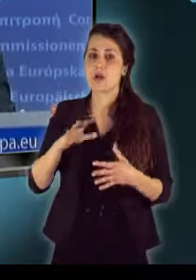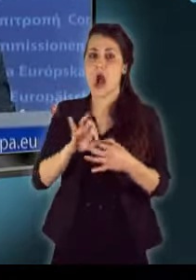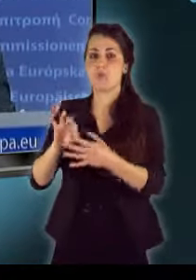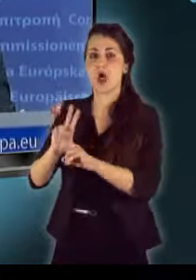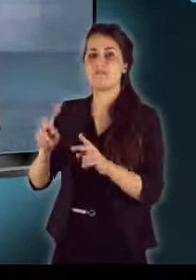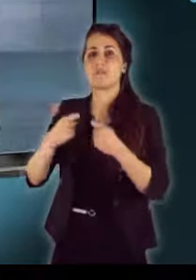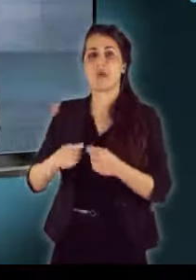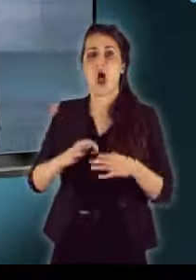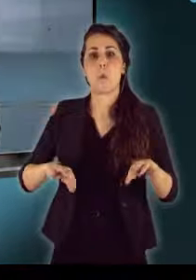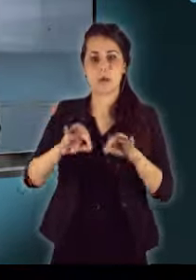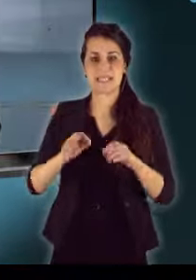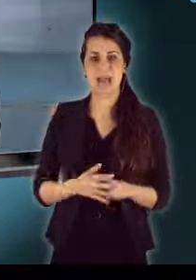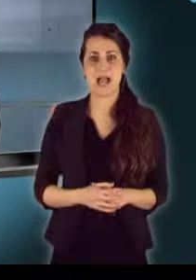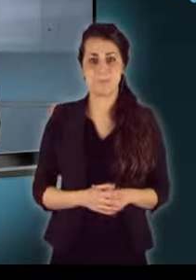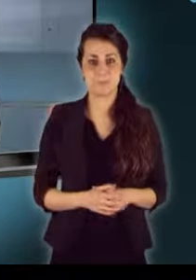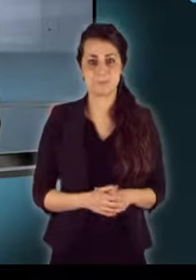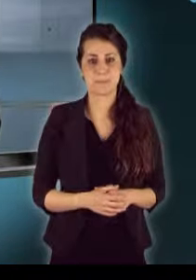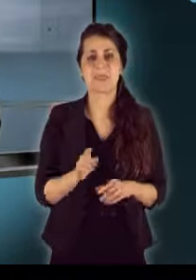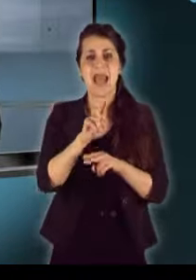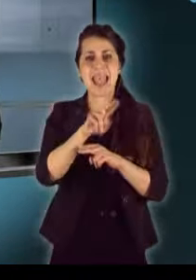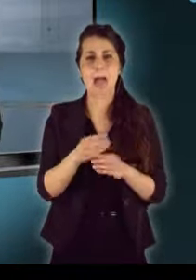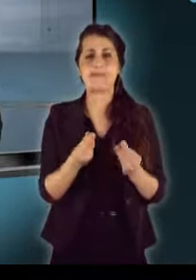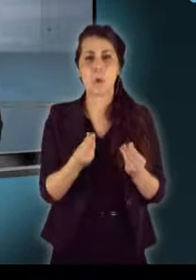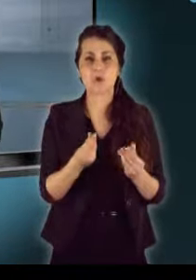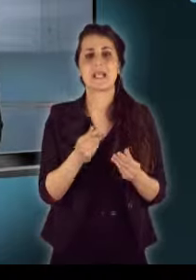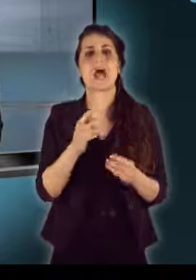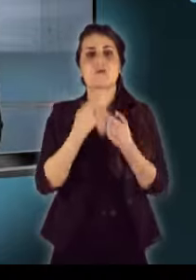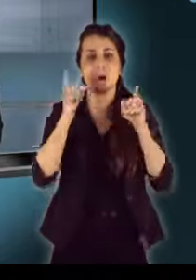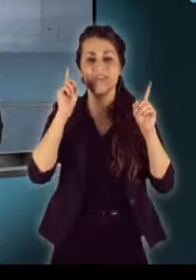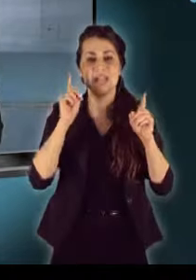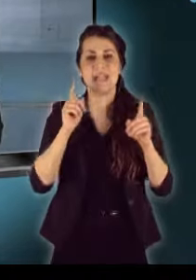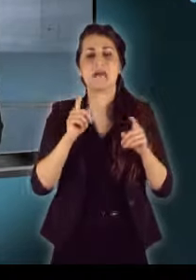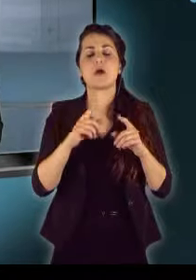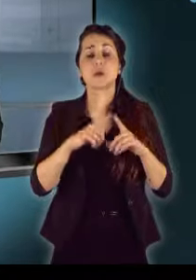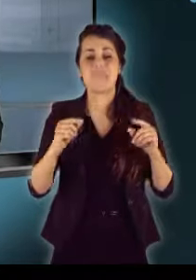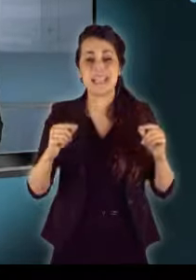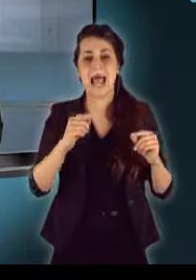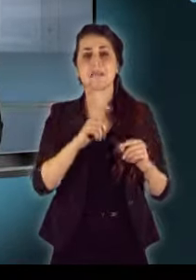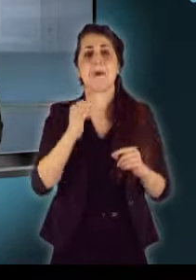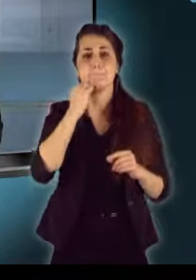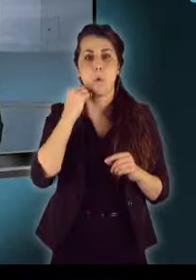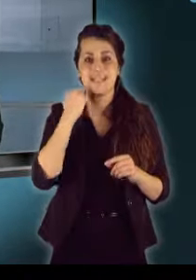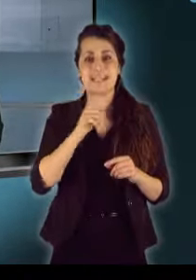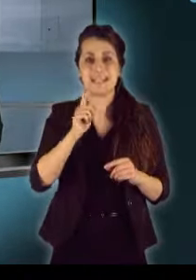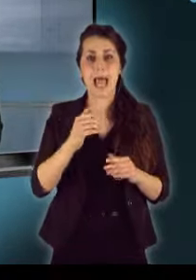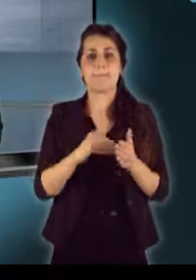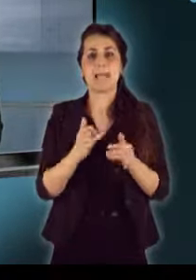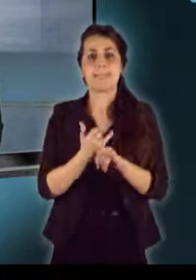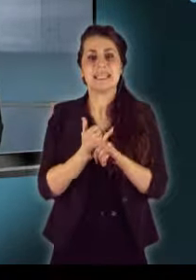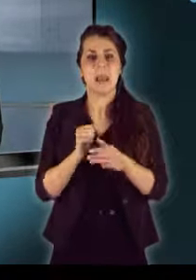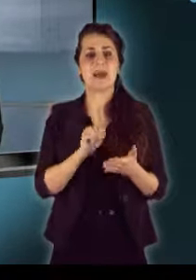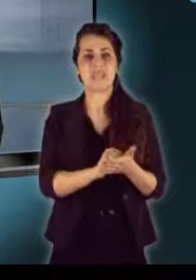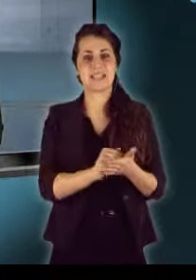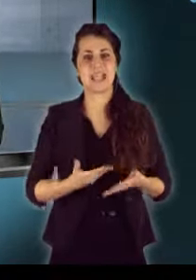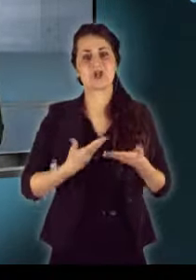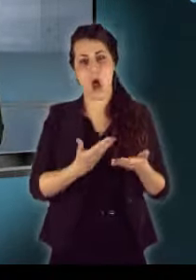tagországokkal. Leminősítette Szlovéniát tegnap este a Moodies, de még mindig a befektetésre ajánlott kategóriába van.